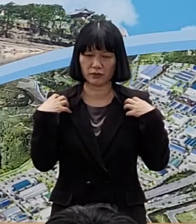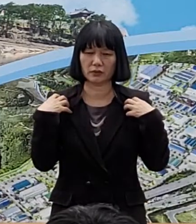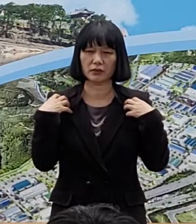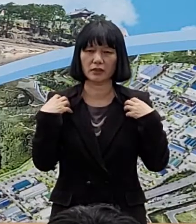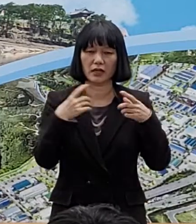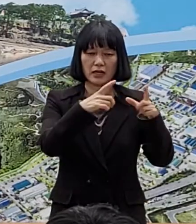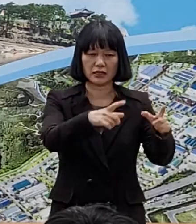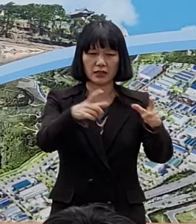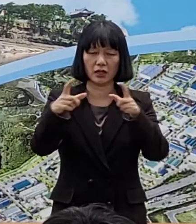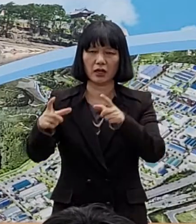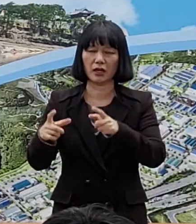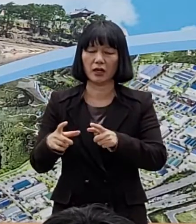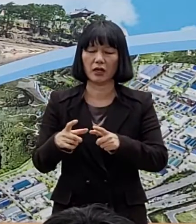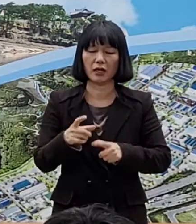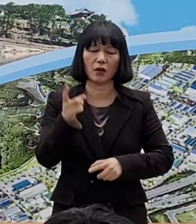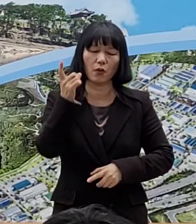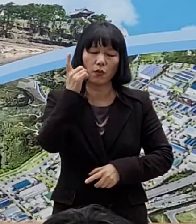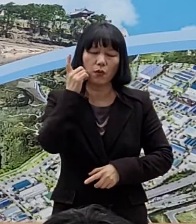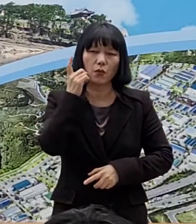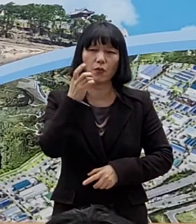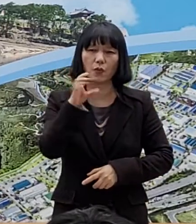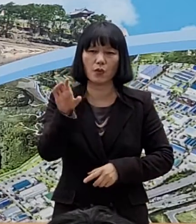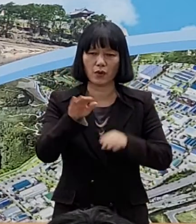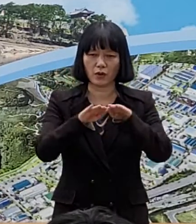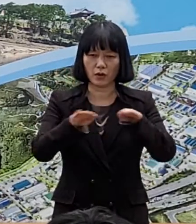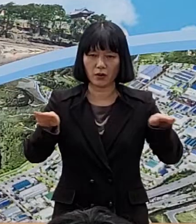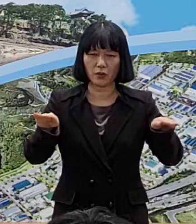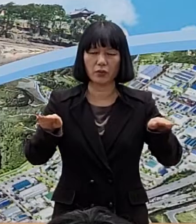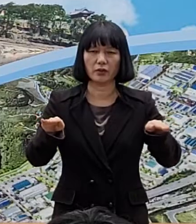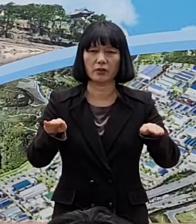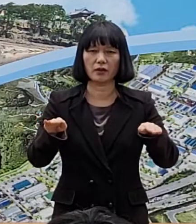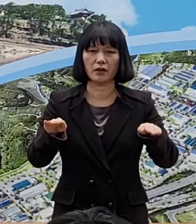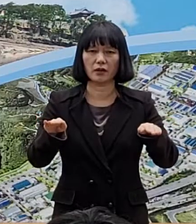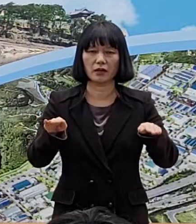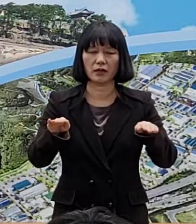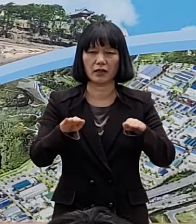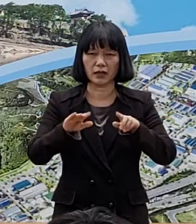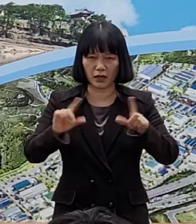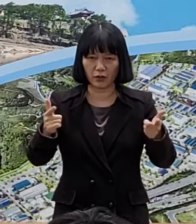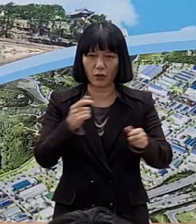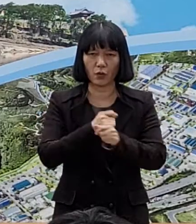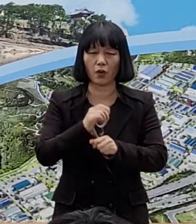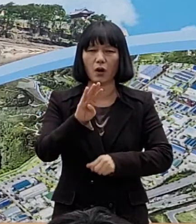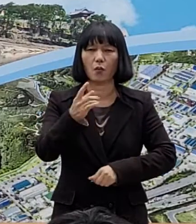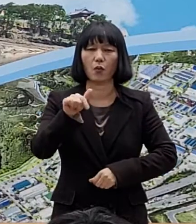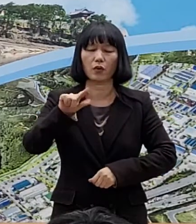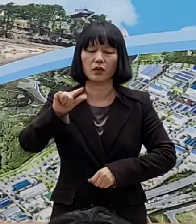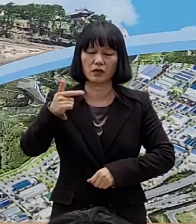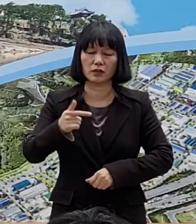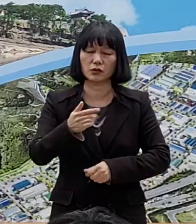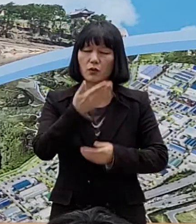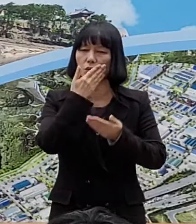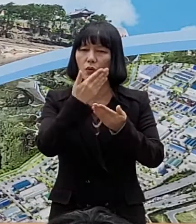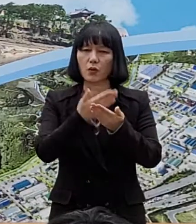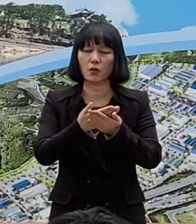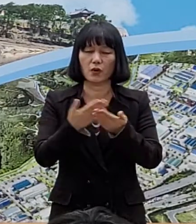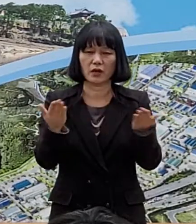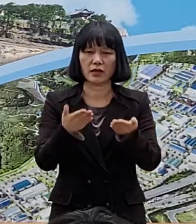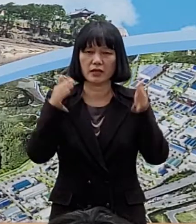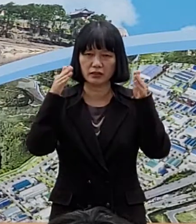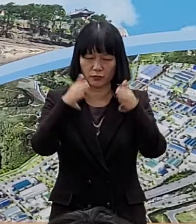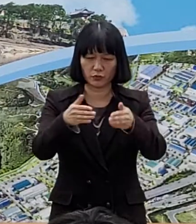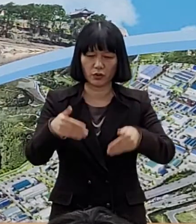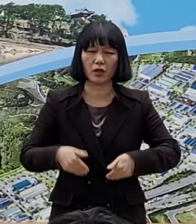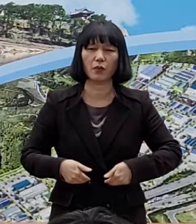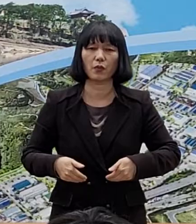지역 간 방역패스 적용 불균형 보건소의 핵심 업무 집중 필요성